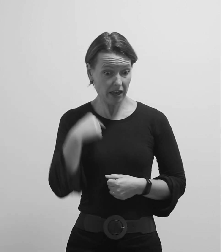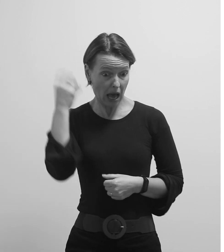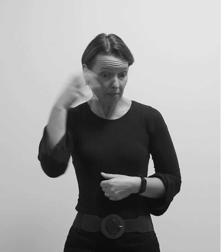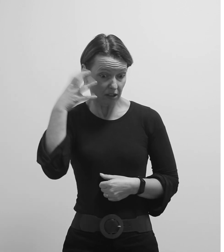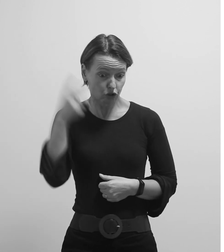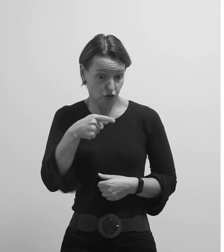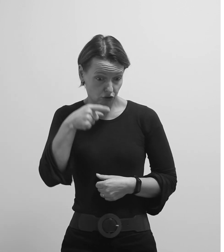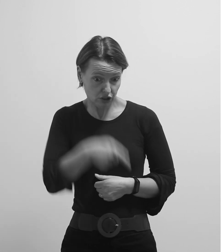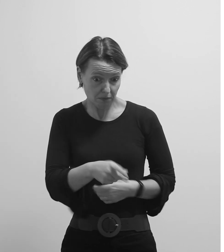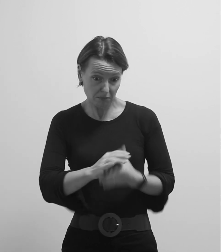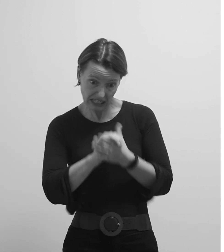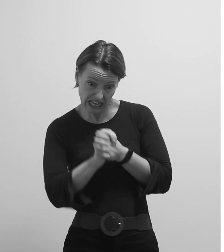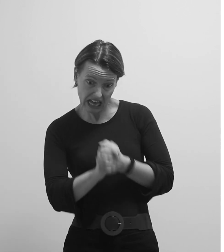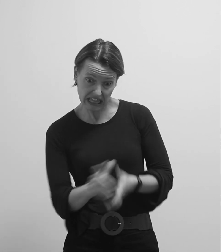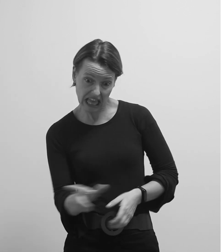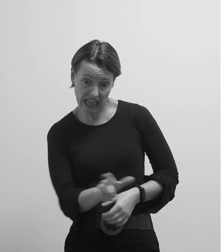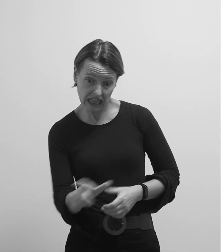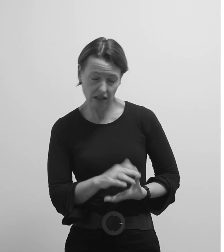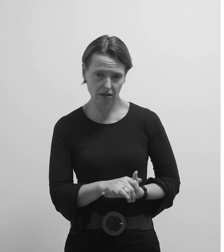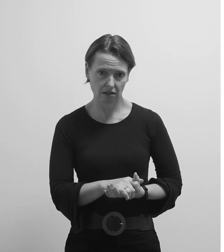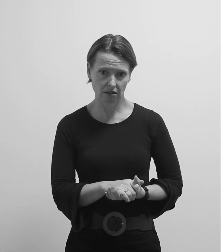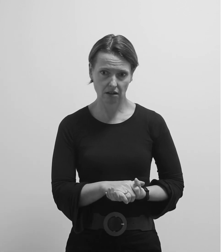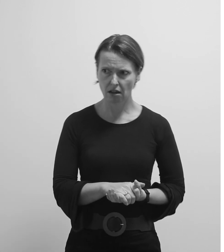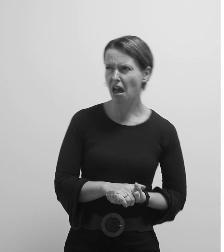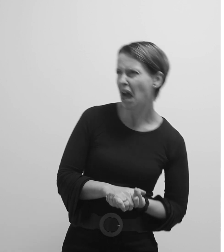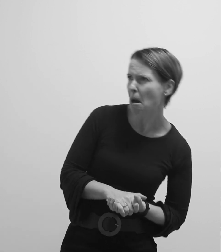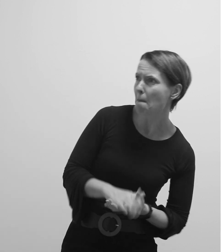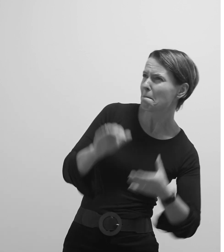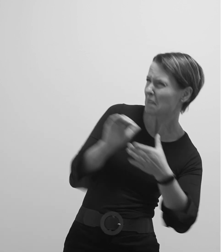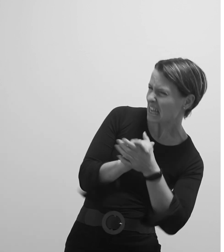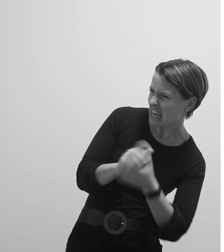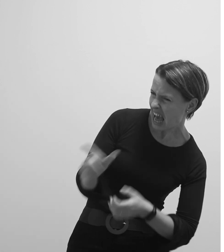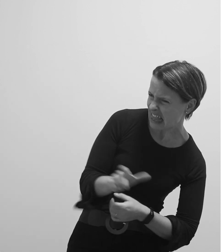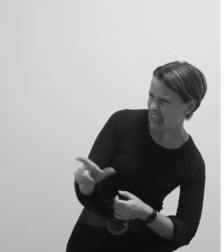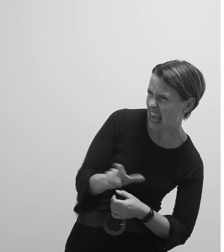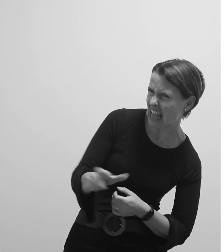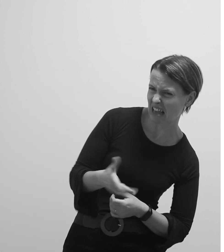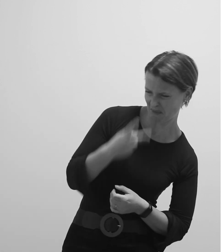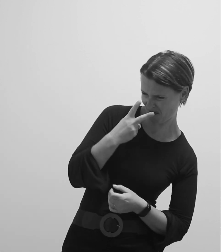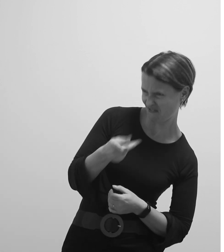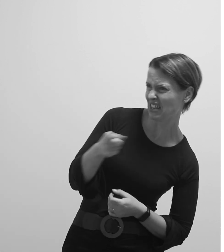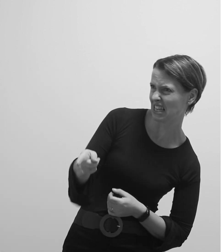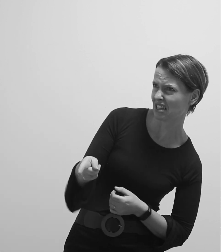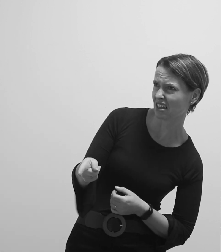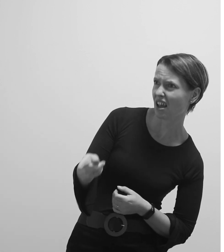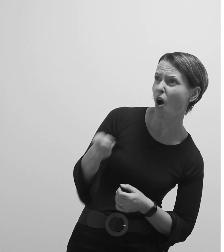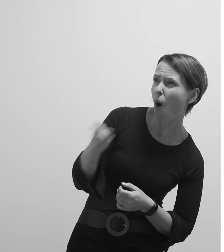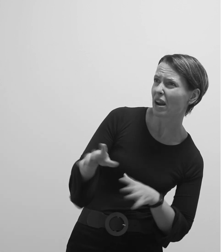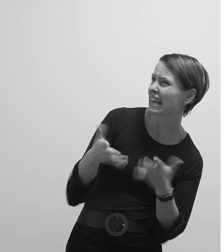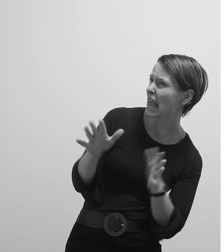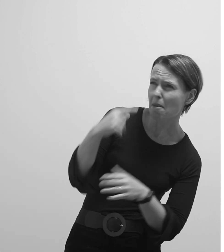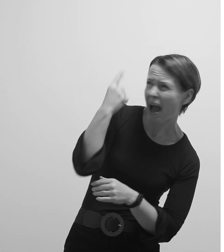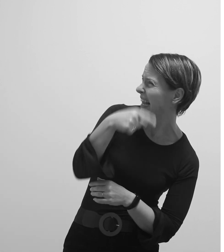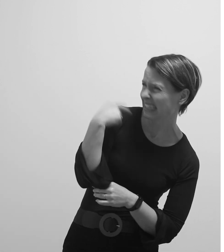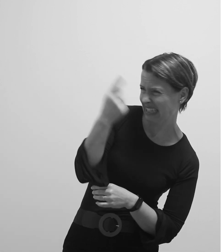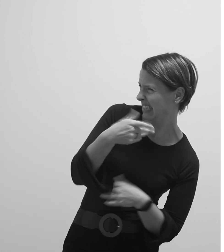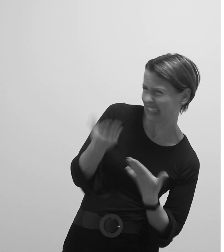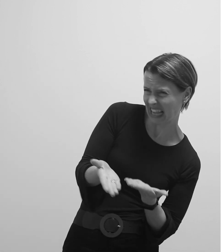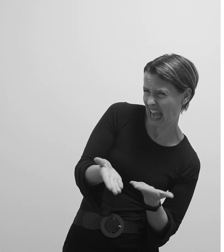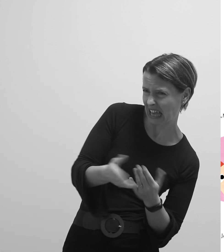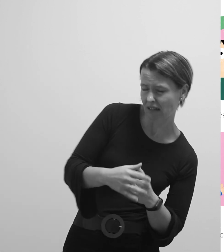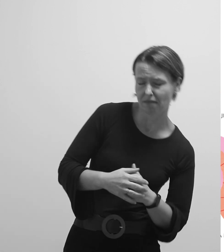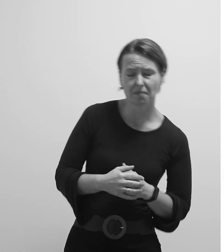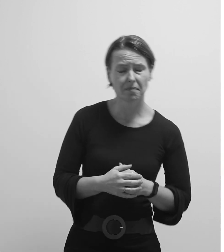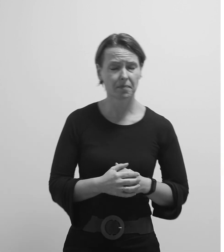Mislio sam da će te se sprijateljiti. Sprijateljiti? Pa pogledaj ga. Nema ni